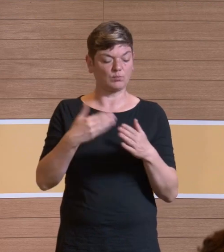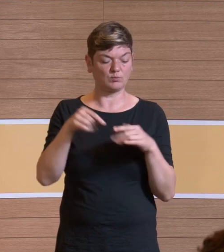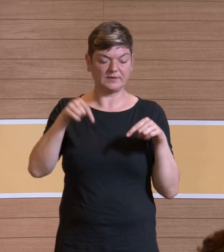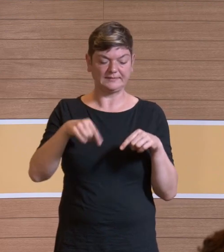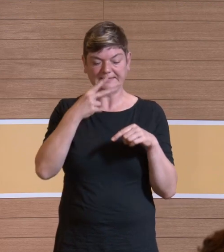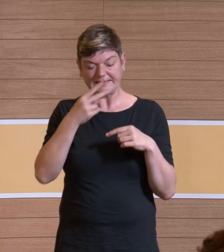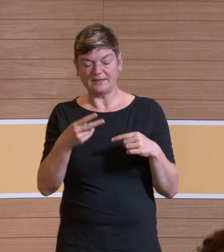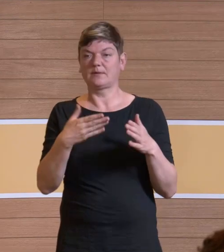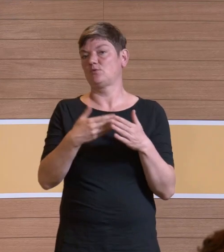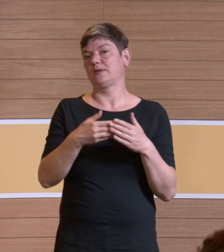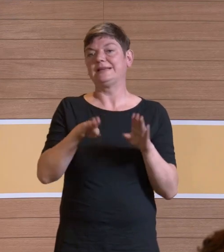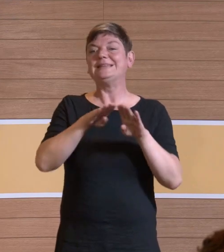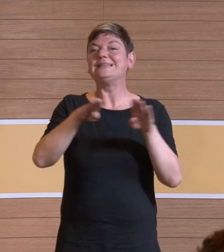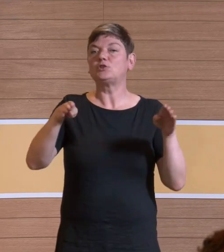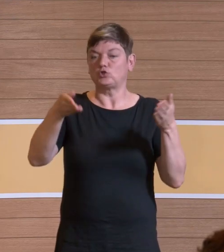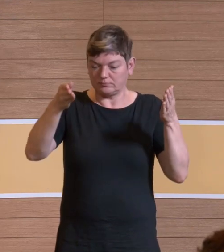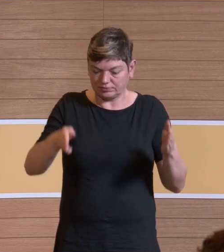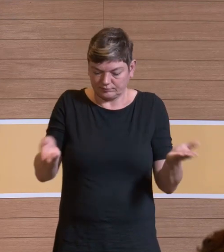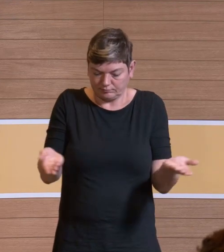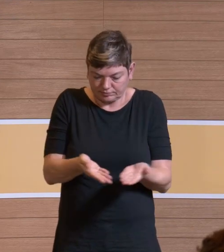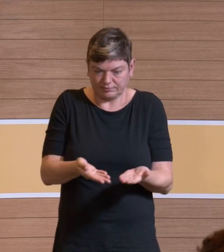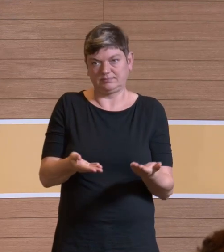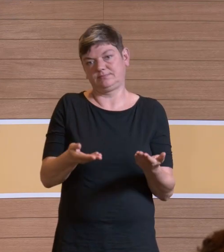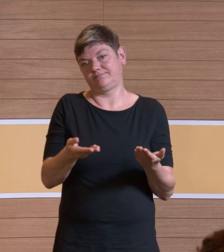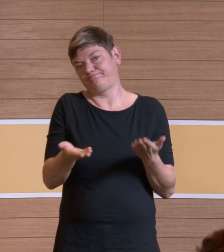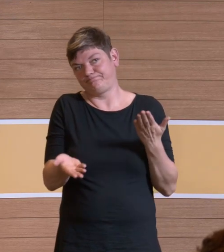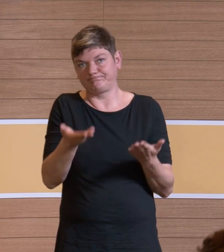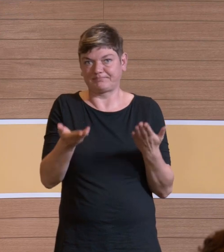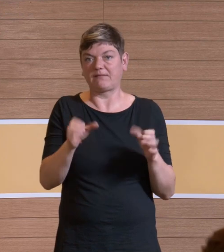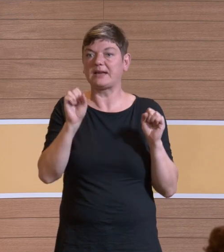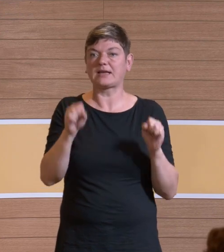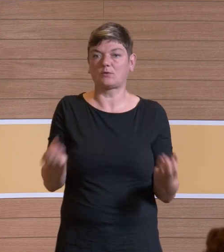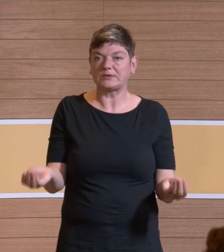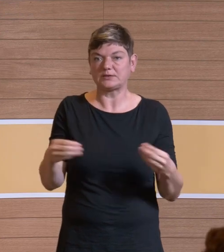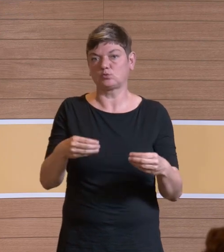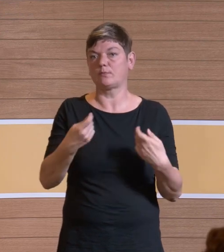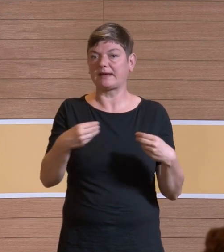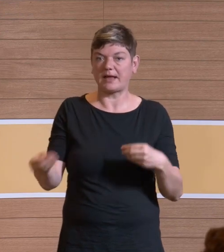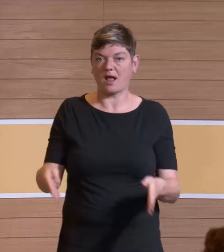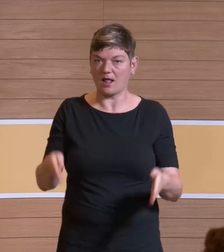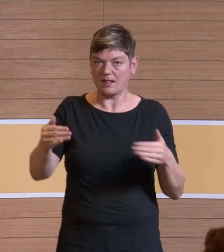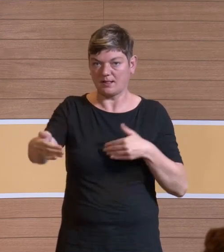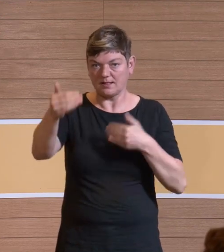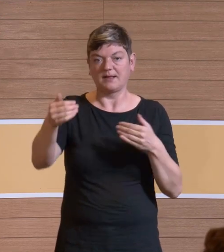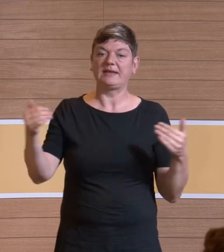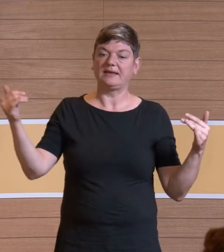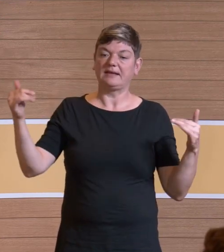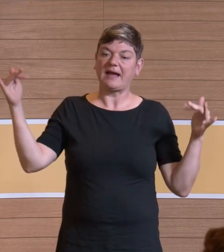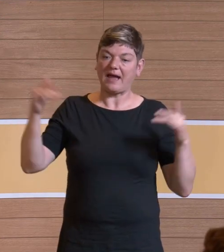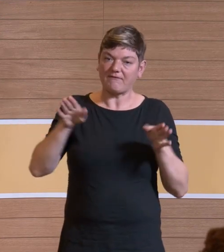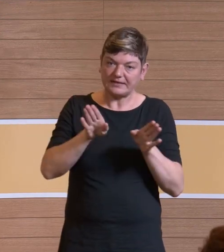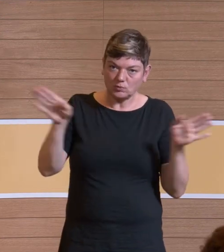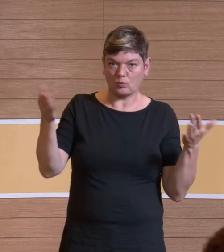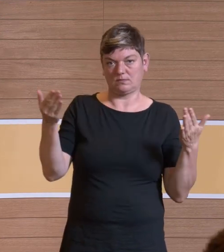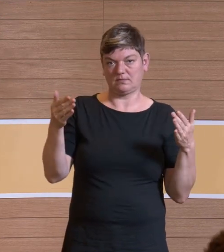Unterseiten von Tischen und Regalen. sind ja ungenutzt, vielleicht hygienisch auch nicht so bedenklich wie die Oberflächen, dass man da dämmendes Material einbringt, um Reflektionen zu vermindern.